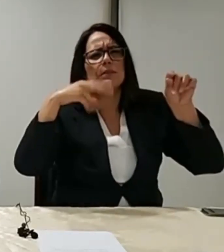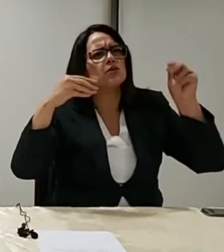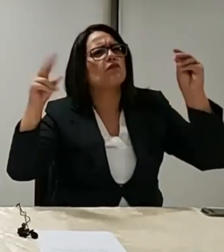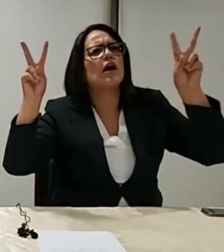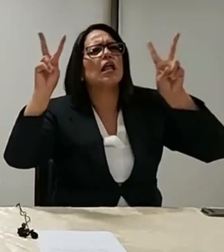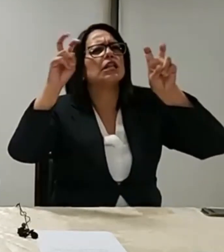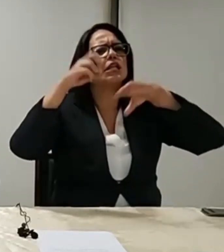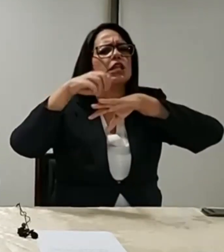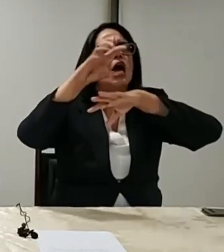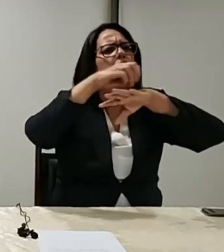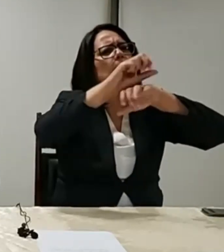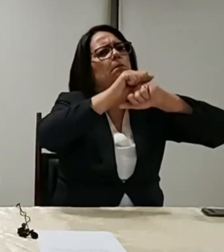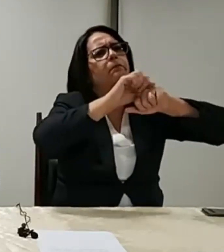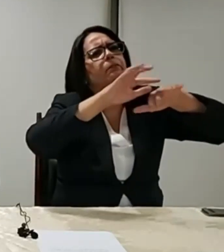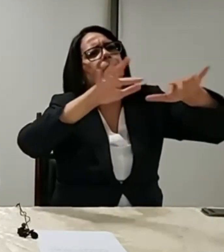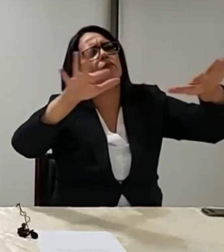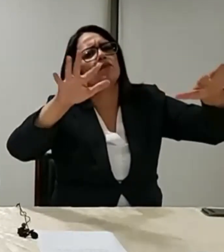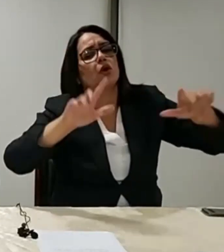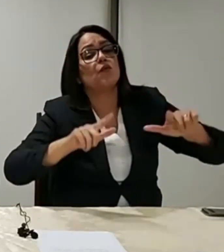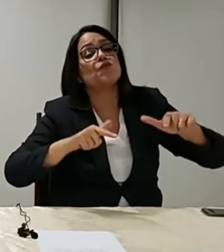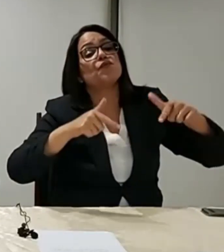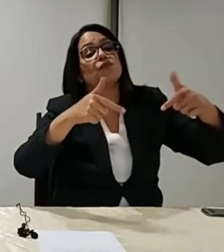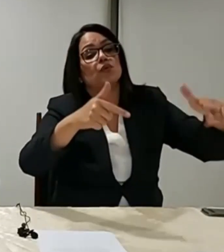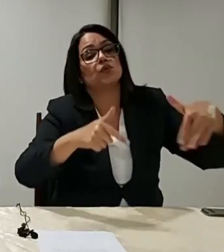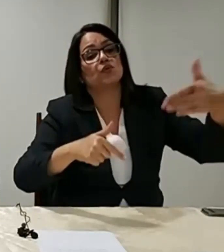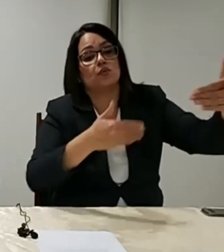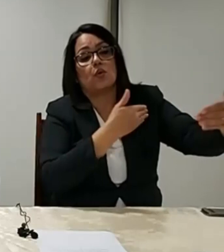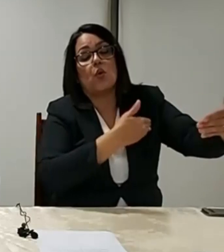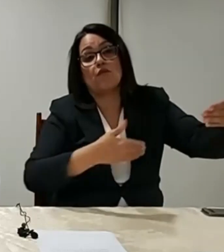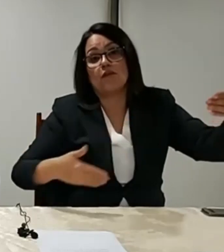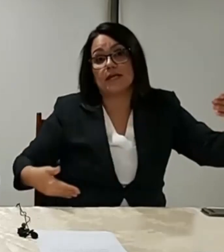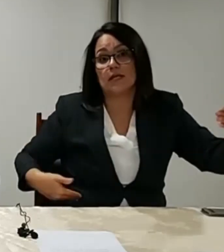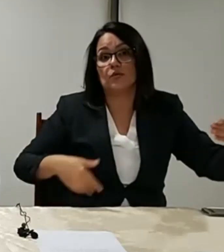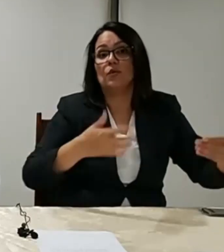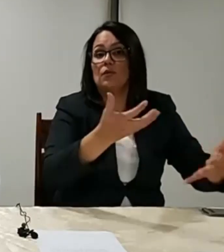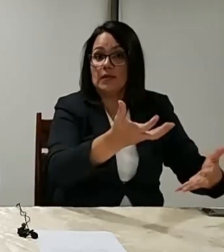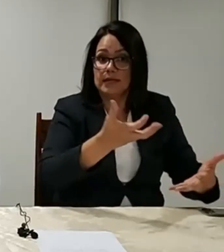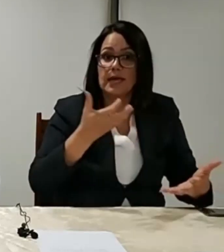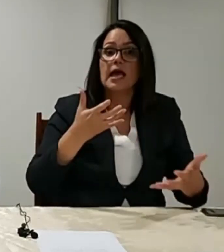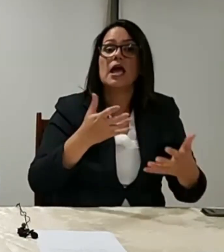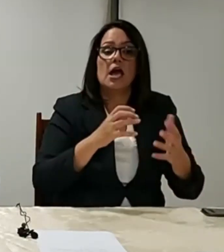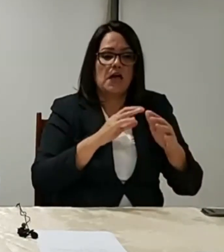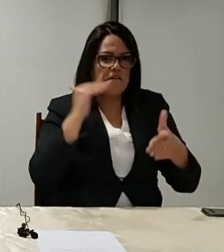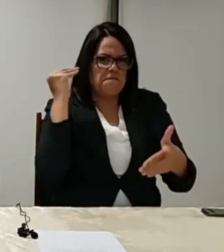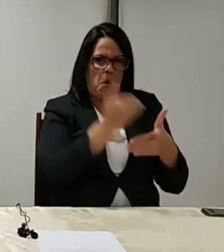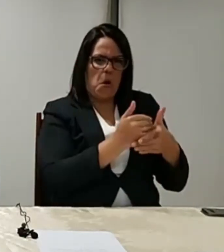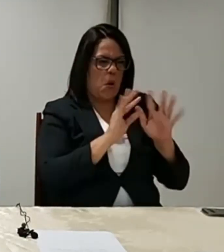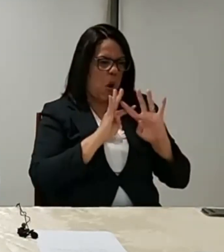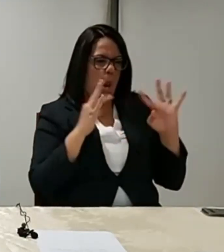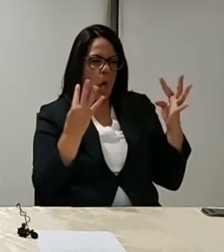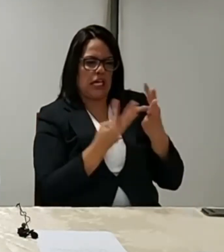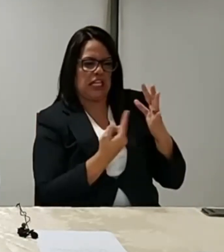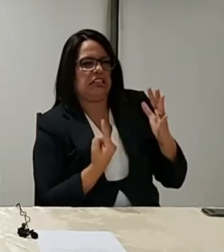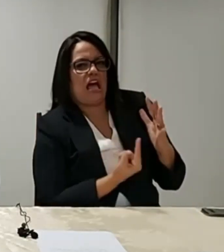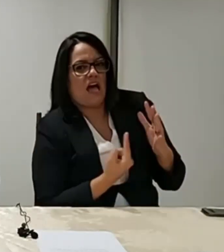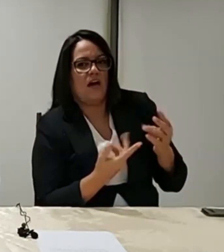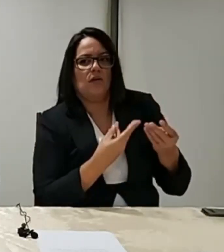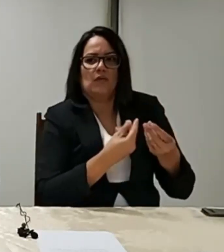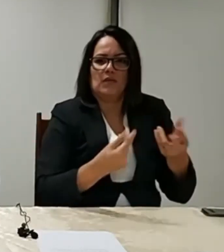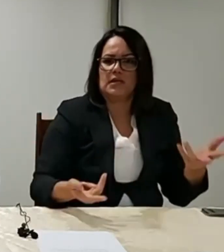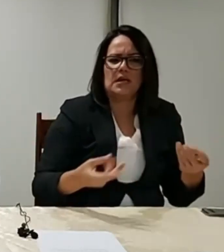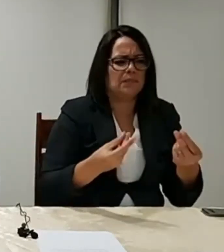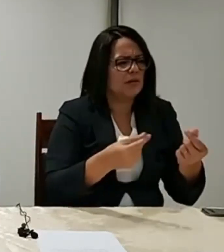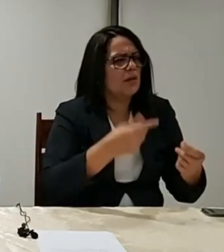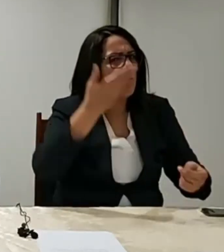sobre, mais adiante, os governadores que mantiverem o lockdown sem capacidade de demonstrar a eficácia